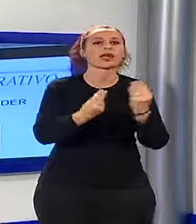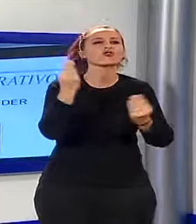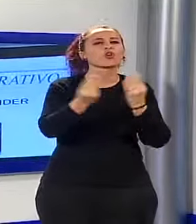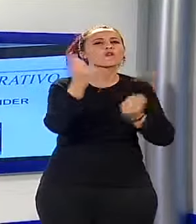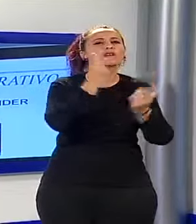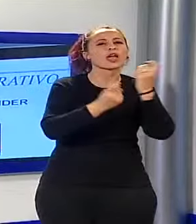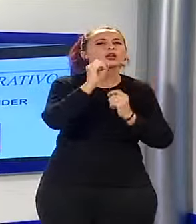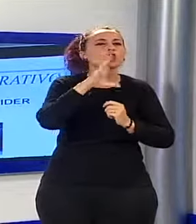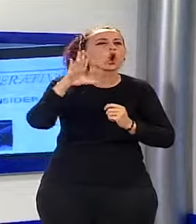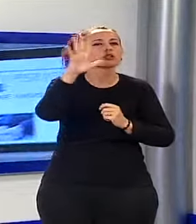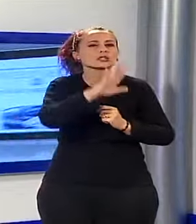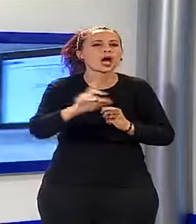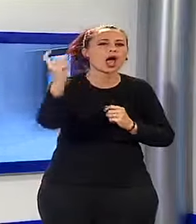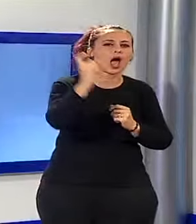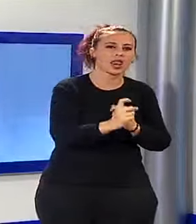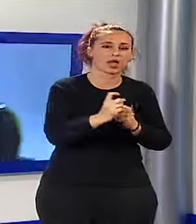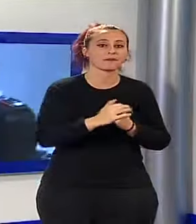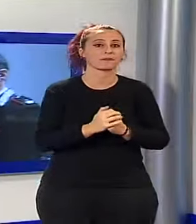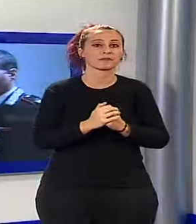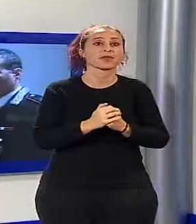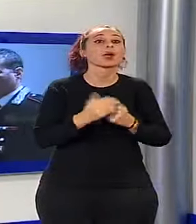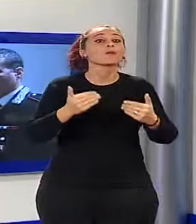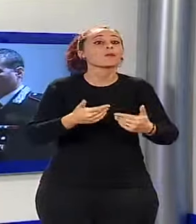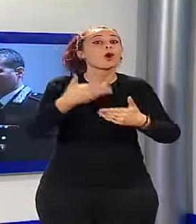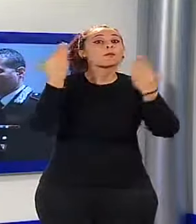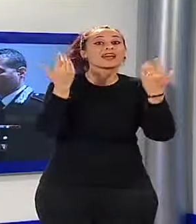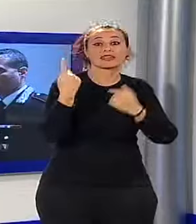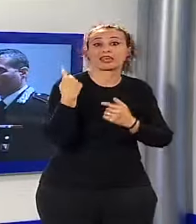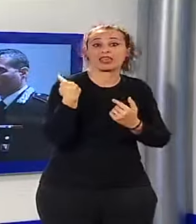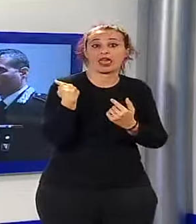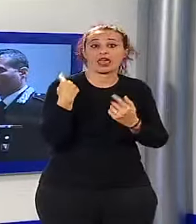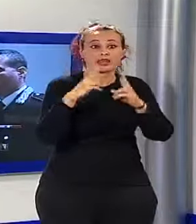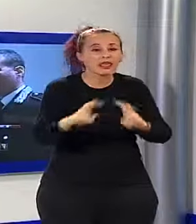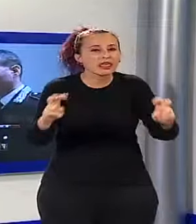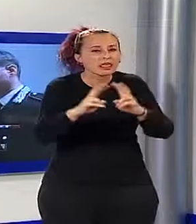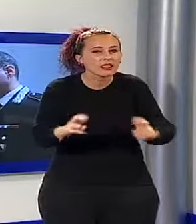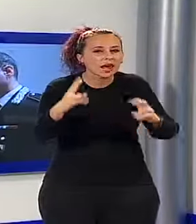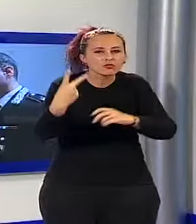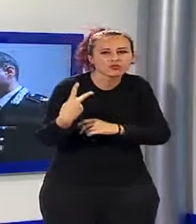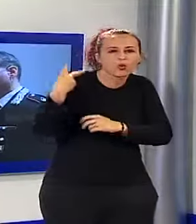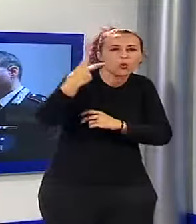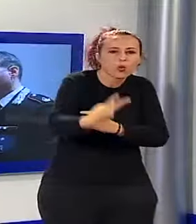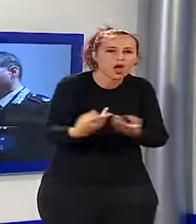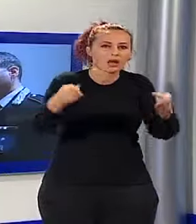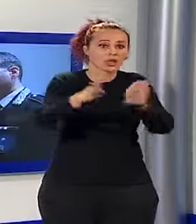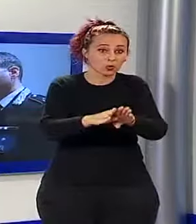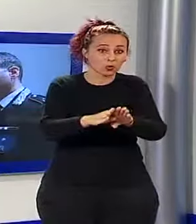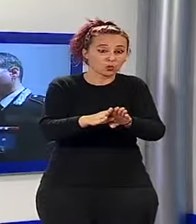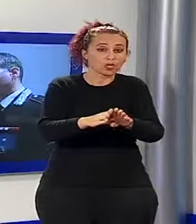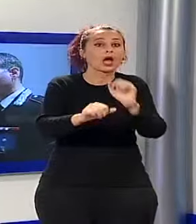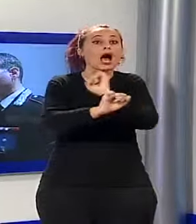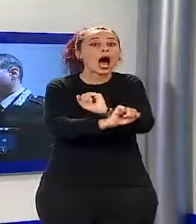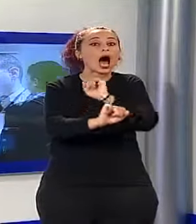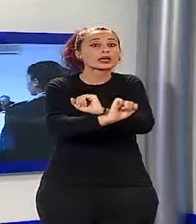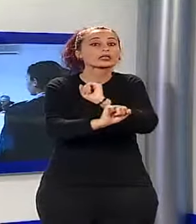Si è conclusa il giovedì mattina un'indagine della compagnia dei carabinieri di Viareggio che ha portato all'arresto per spaccio nella